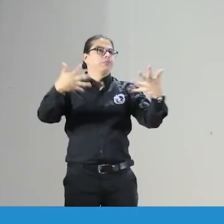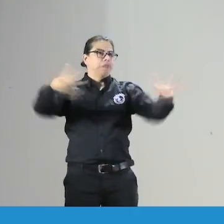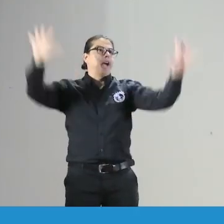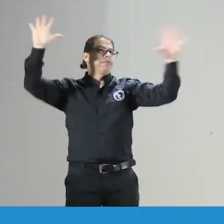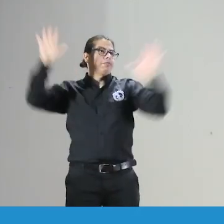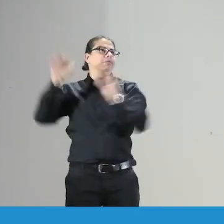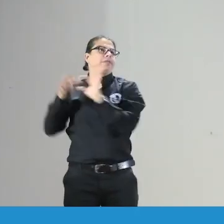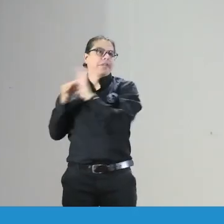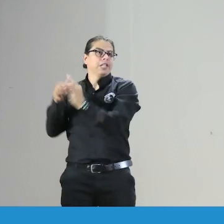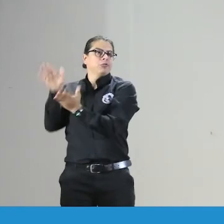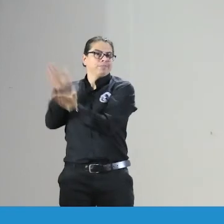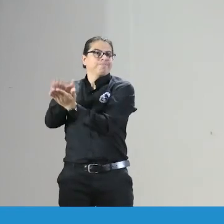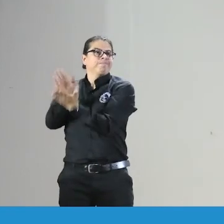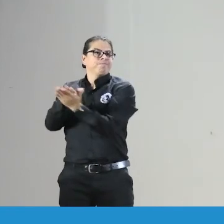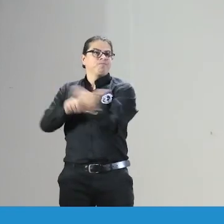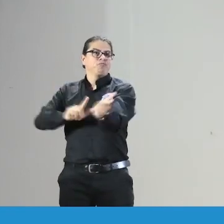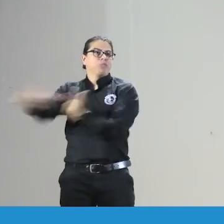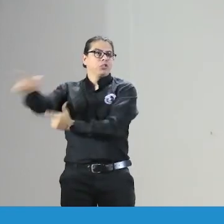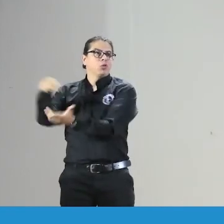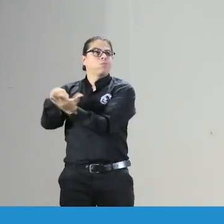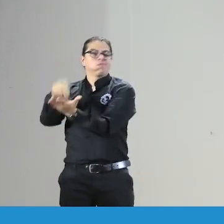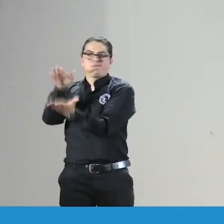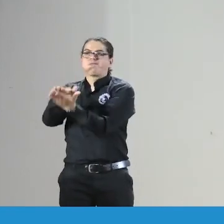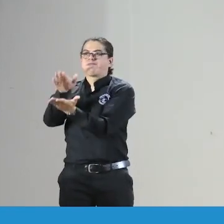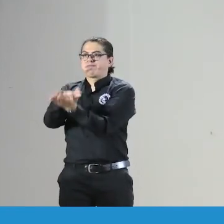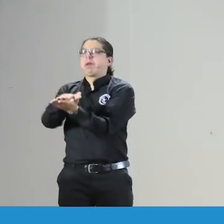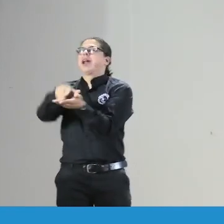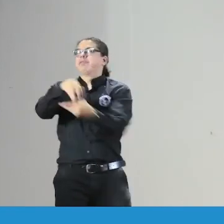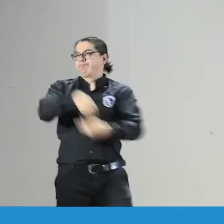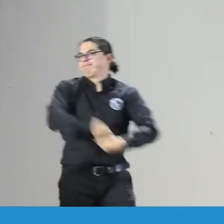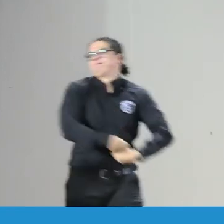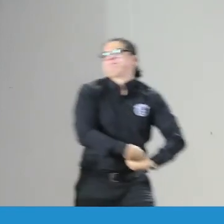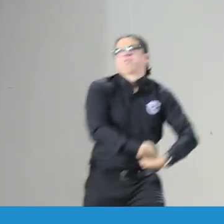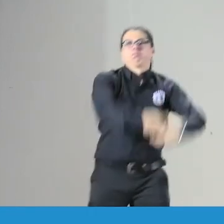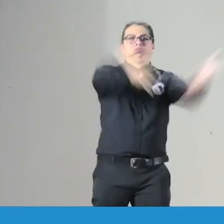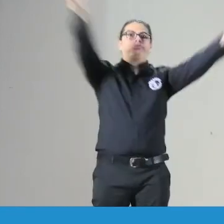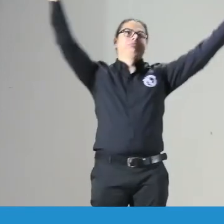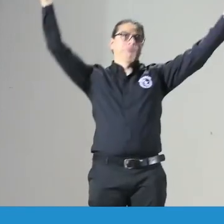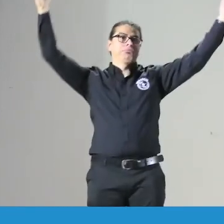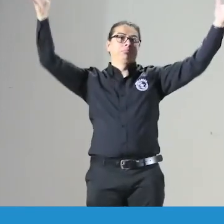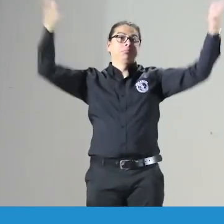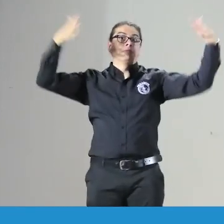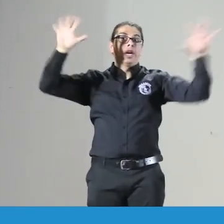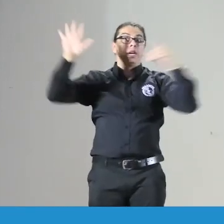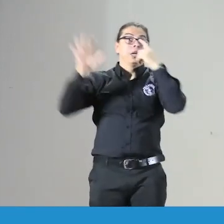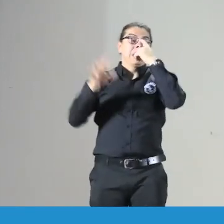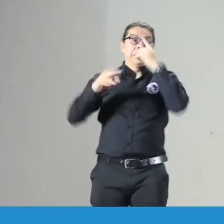de ética de calidad de hoy desde FNASCOR se está presentando y lo vamos a hacer público